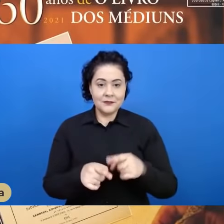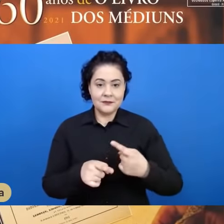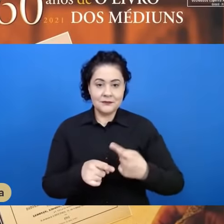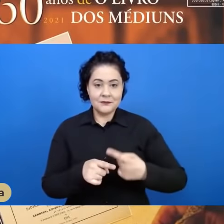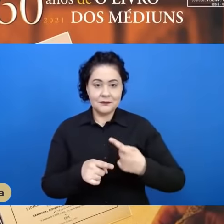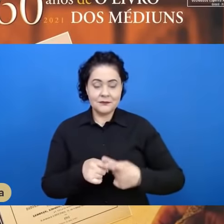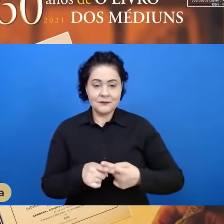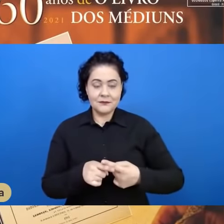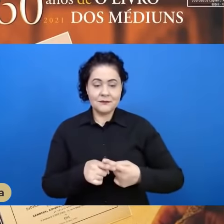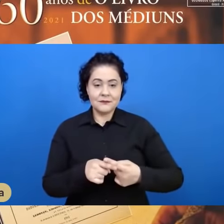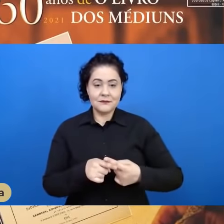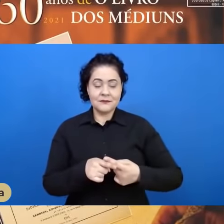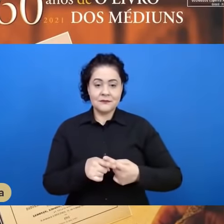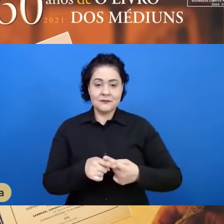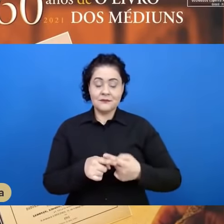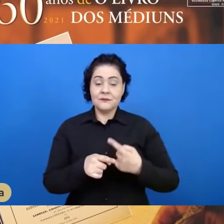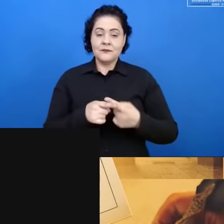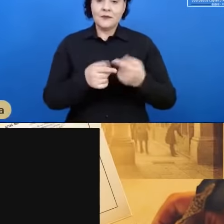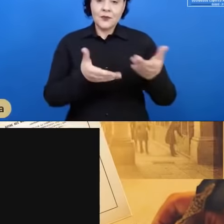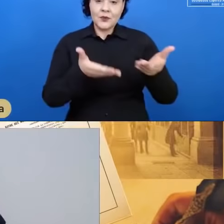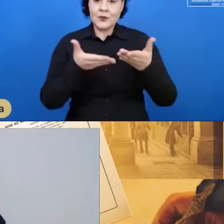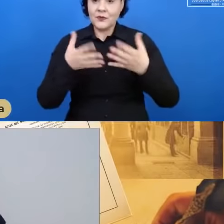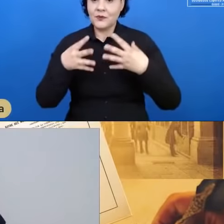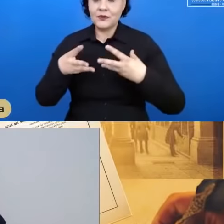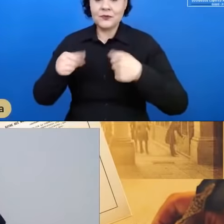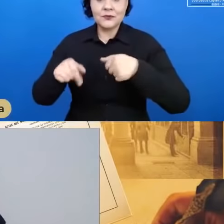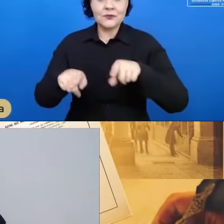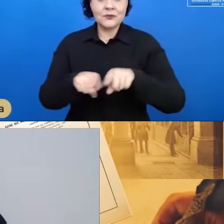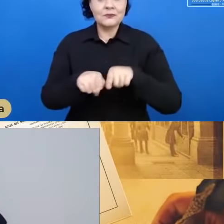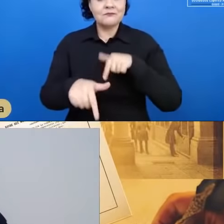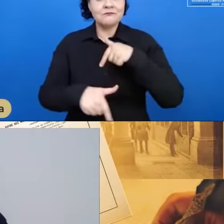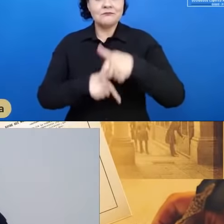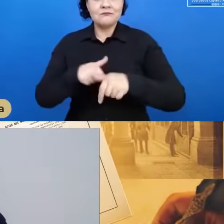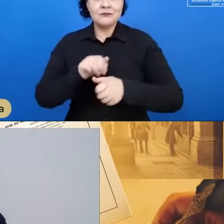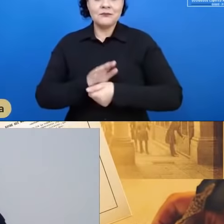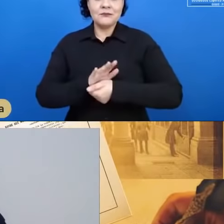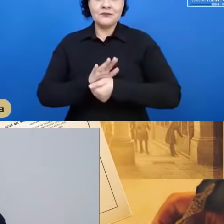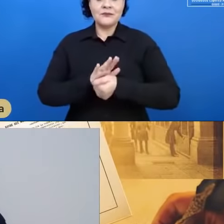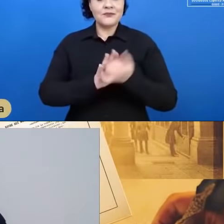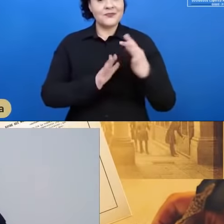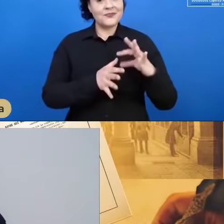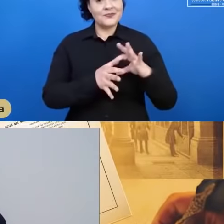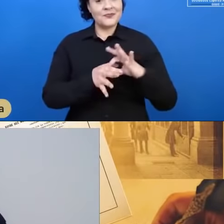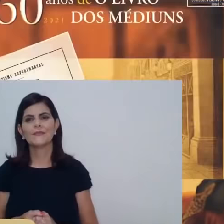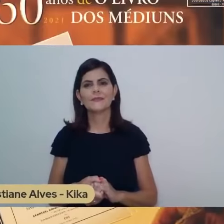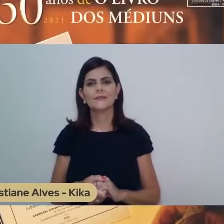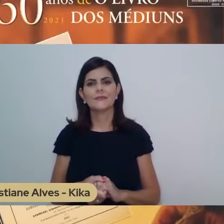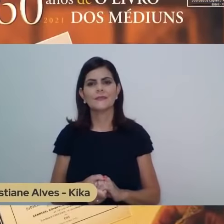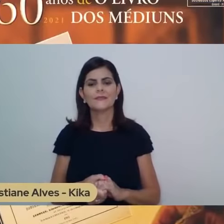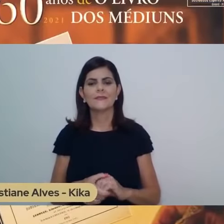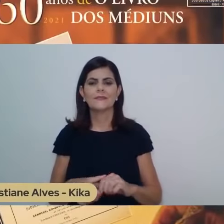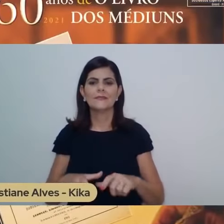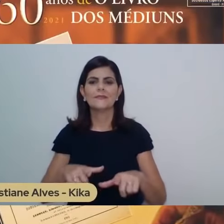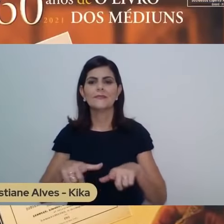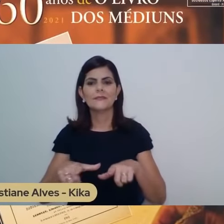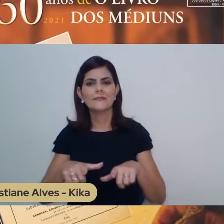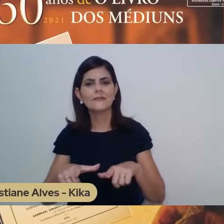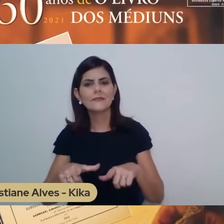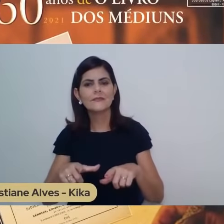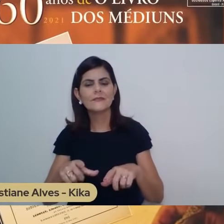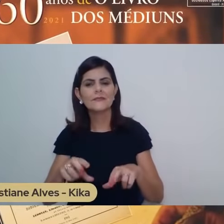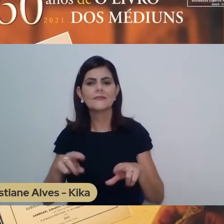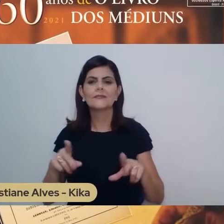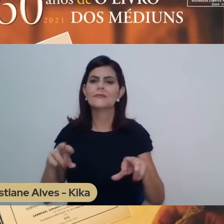a todos, convida a todos para o trabalho em diferentes frentes, em diferentes circunstâncias,